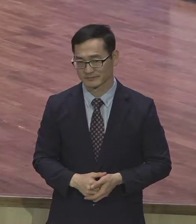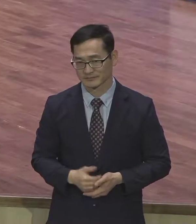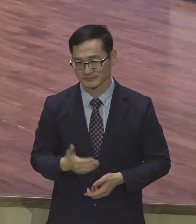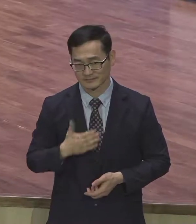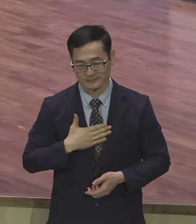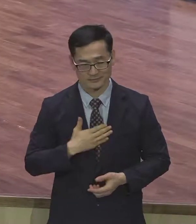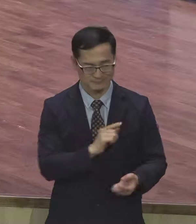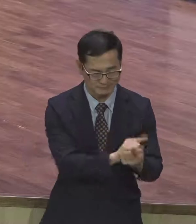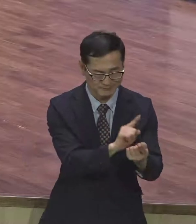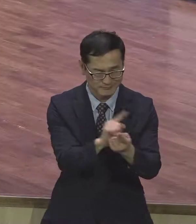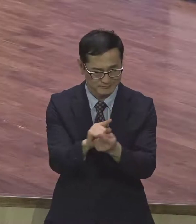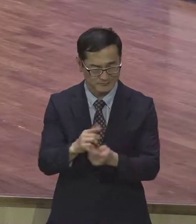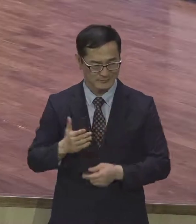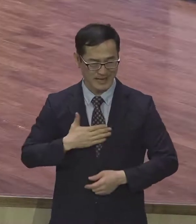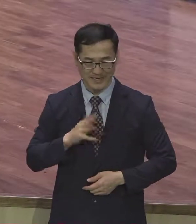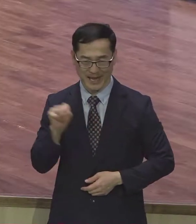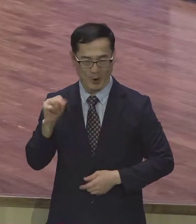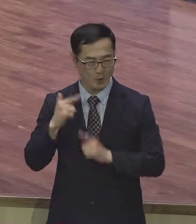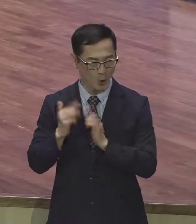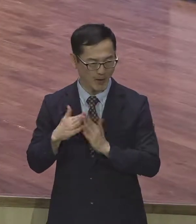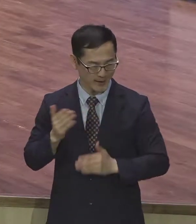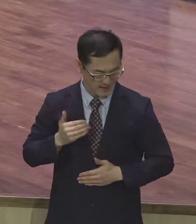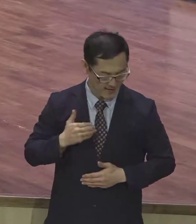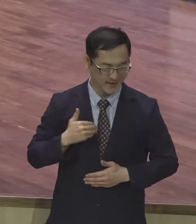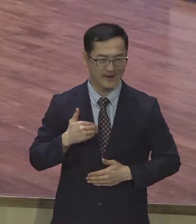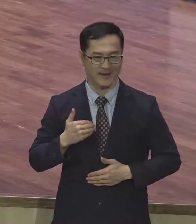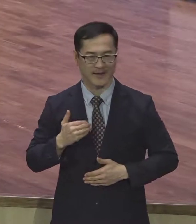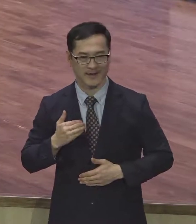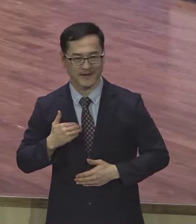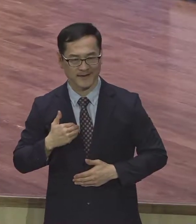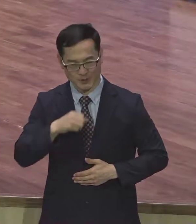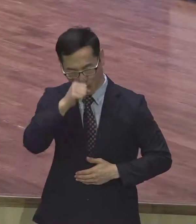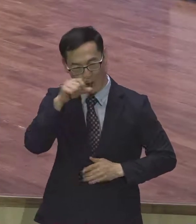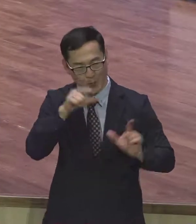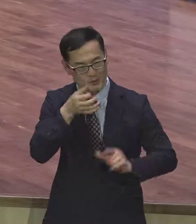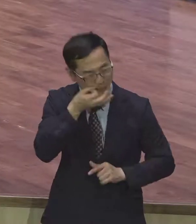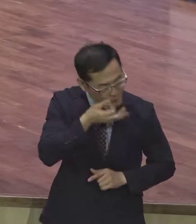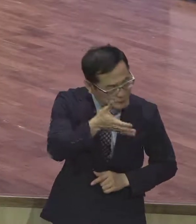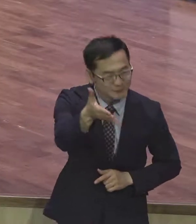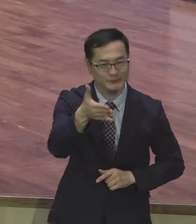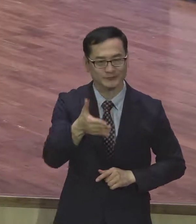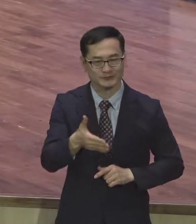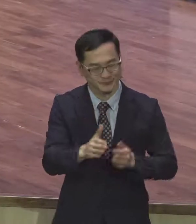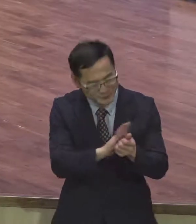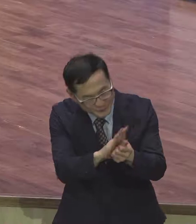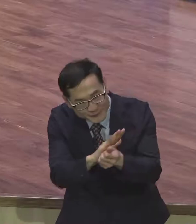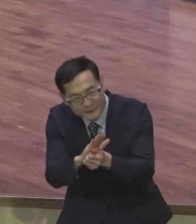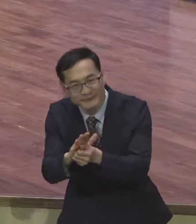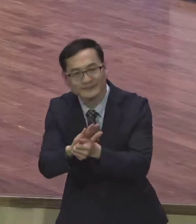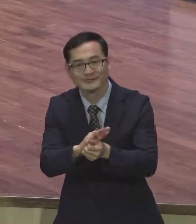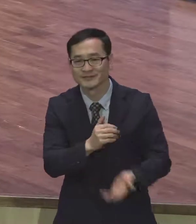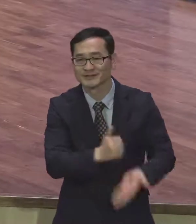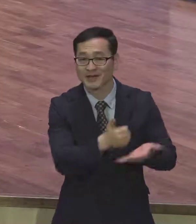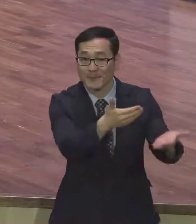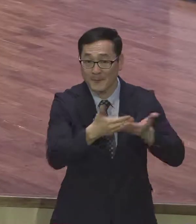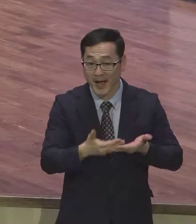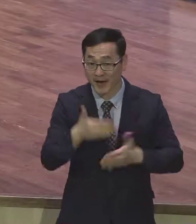예원교회가 그리스도의 공동체로 저 멋진 소문이 나고 하나님을 기쁘시게 하는 사회적 열매가 풍성히 맺기를